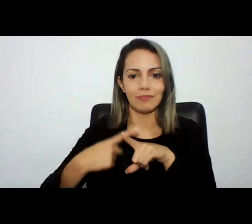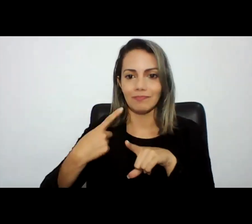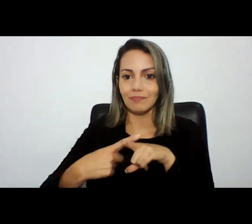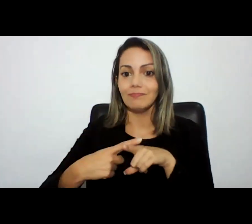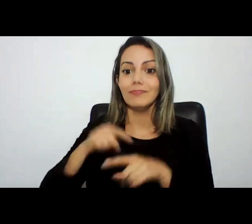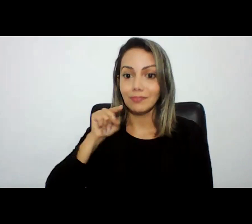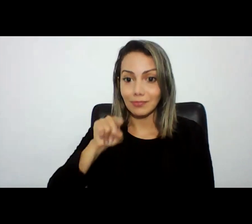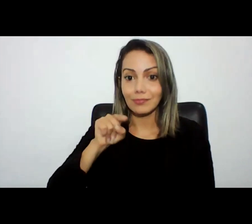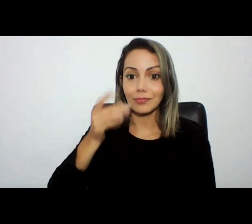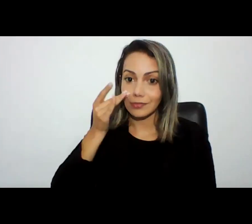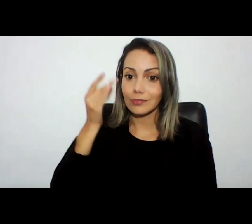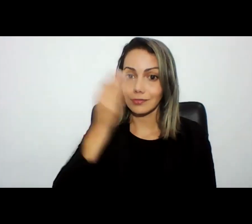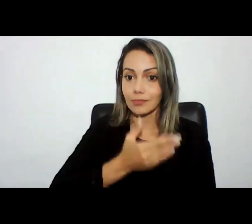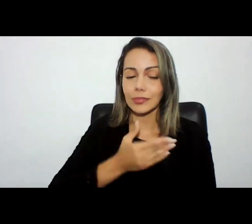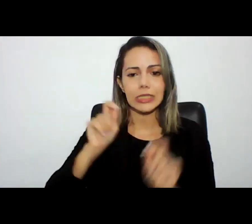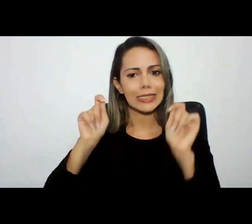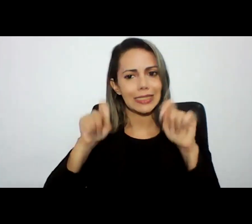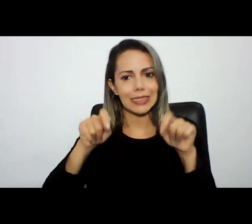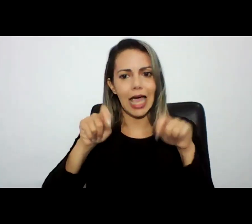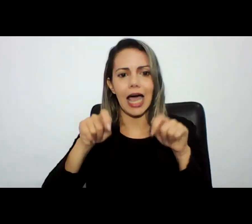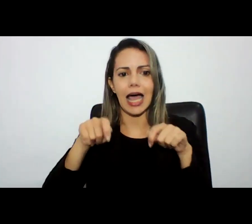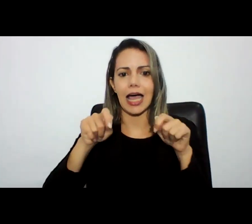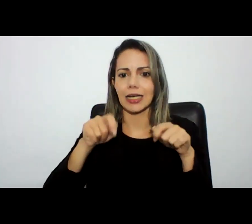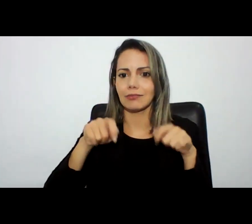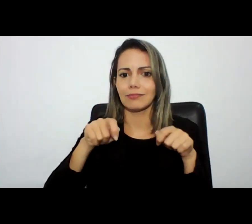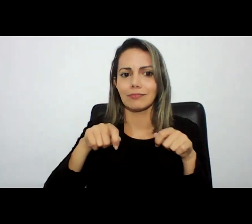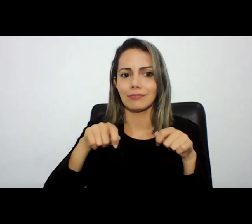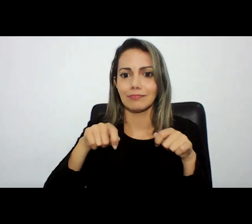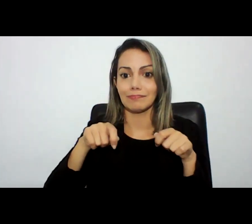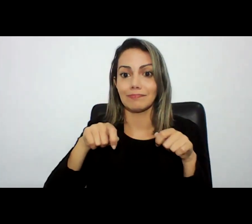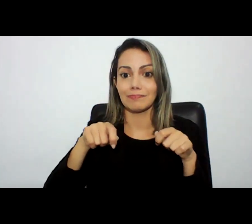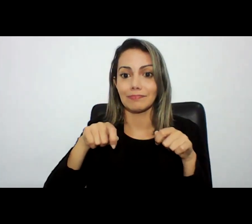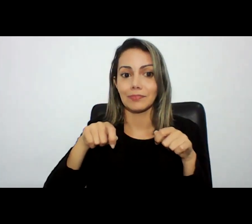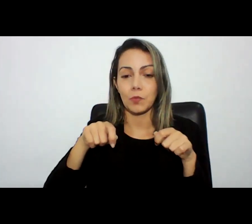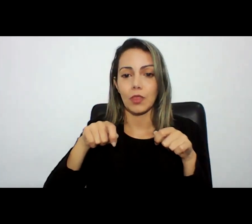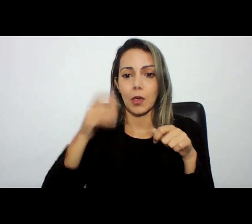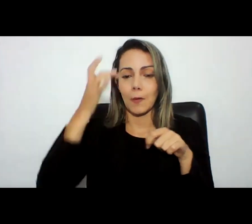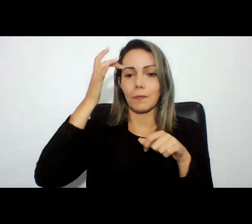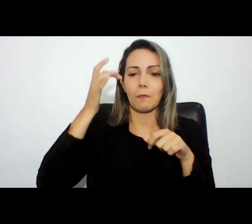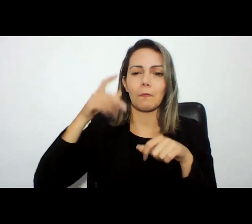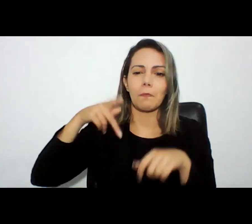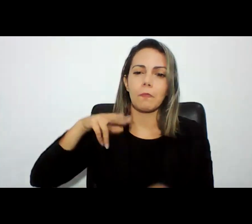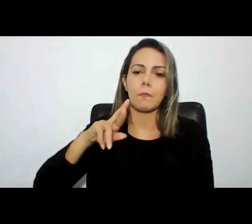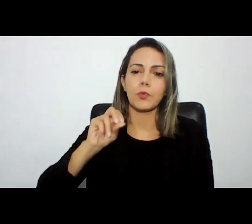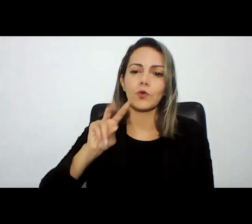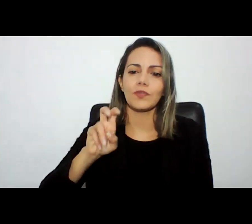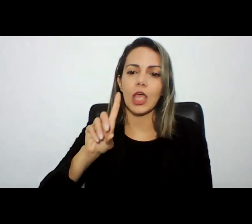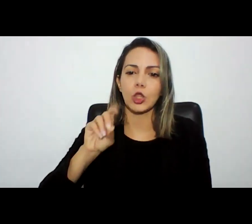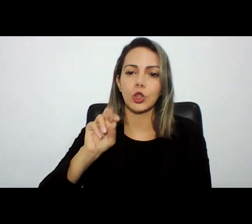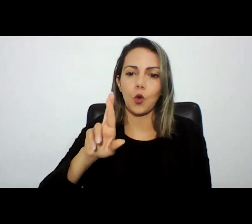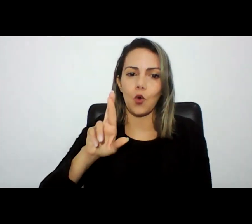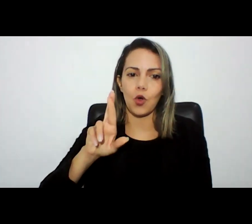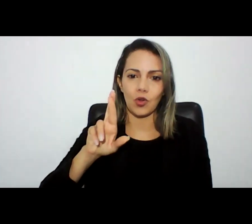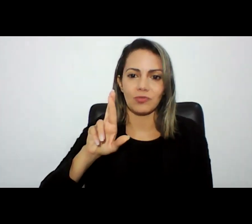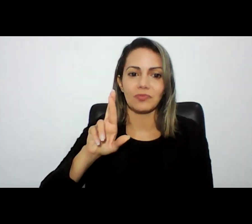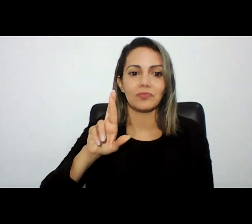evidências elas estão em mãos de grandes provedores de serviço que muitas vezes entendem que não